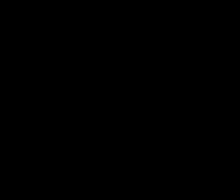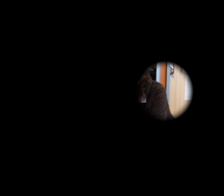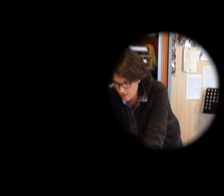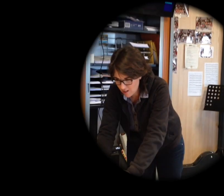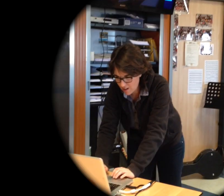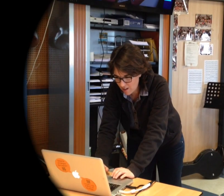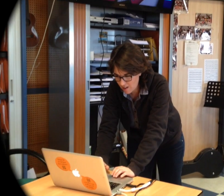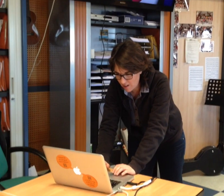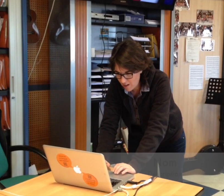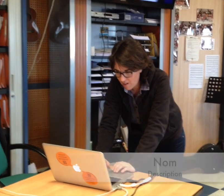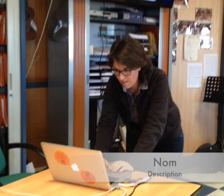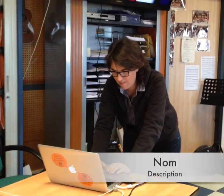Musique